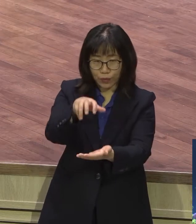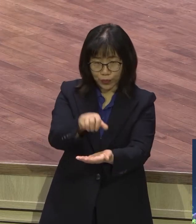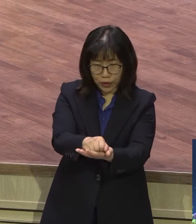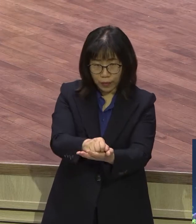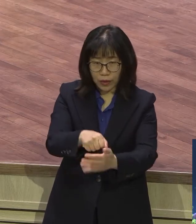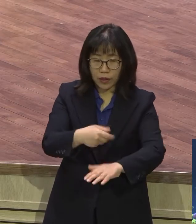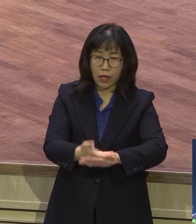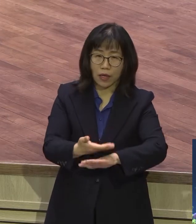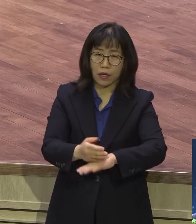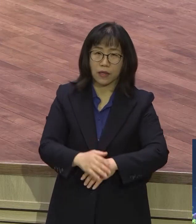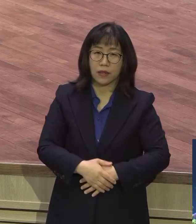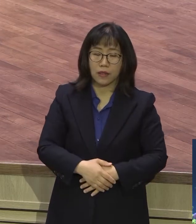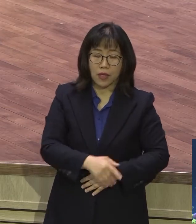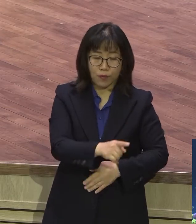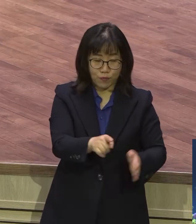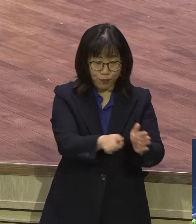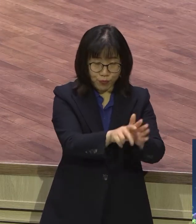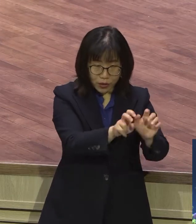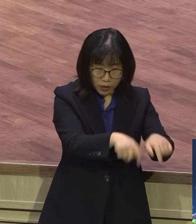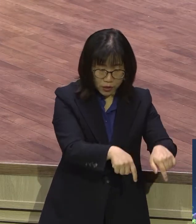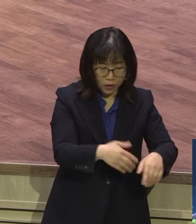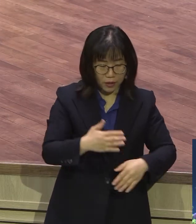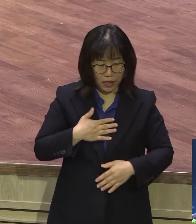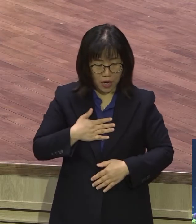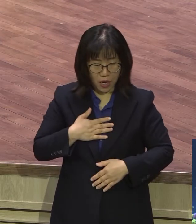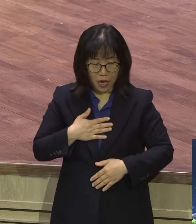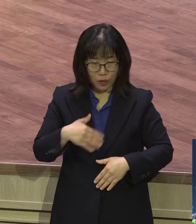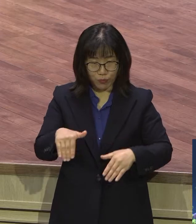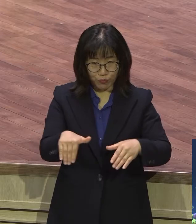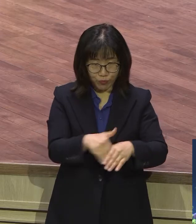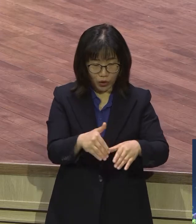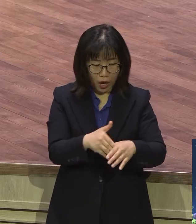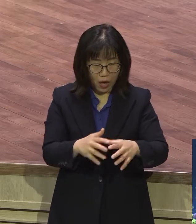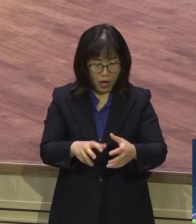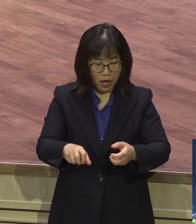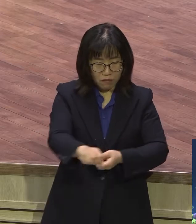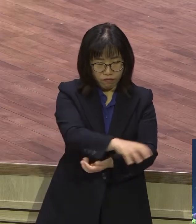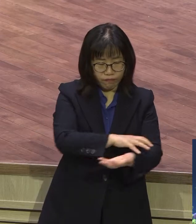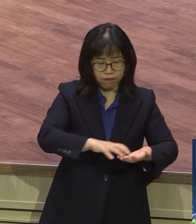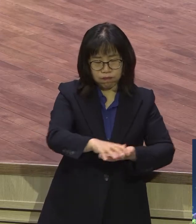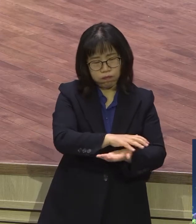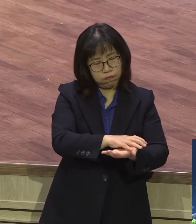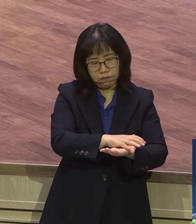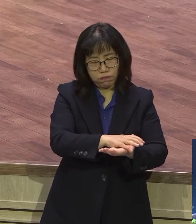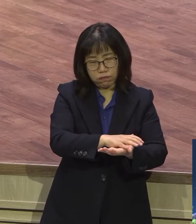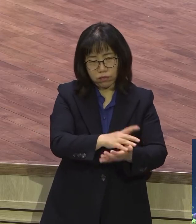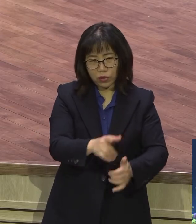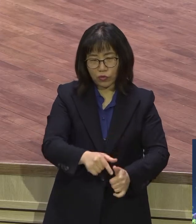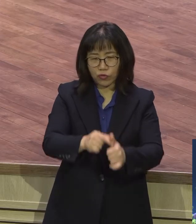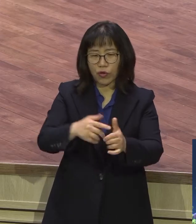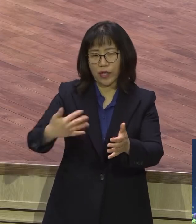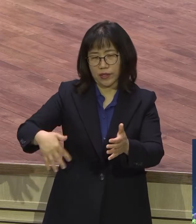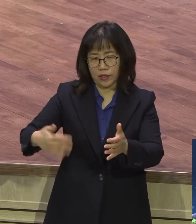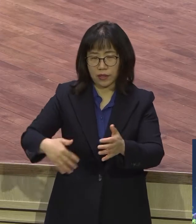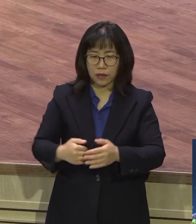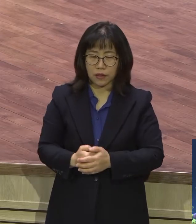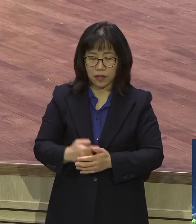문화가 있으면 구원받은 사람이에요. 교회는 다녀도 전혀 영적인 것을 모르는 사람이다.